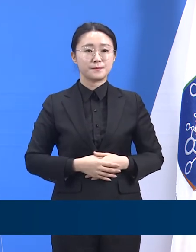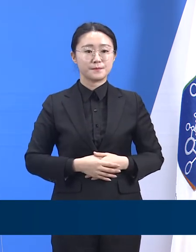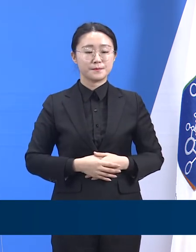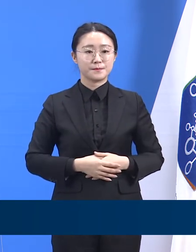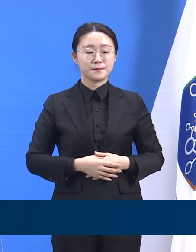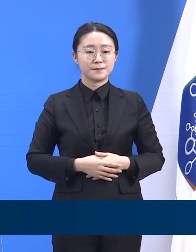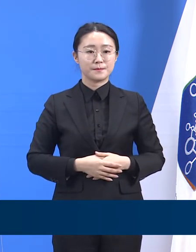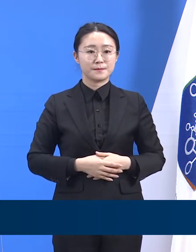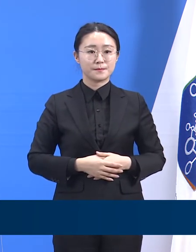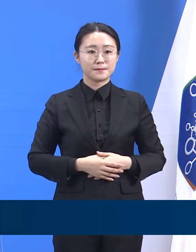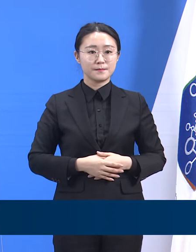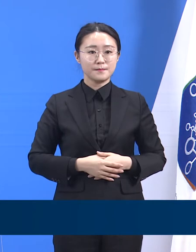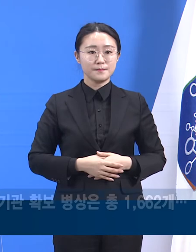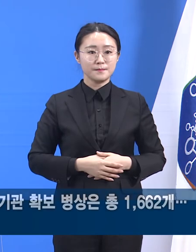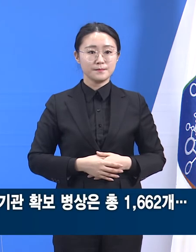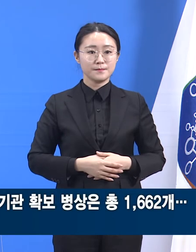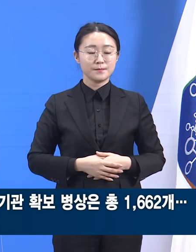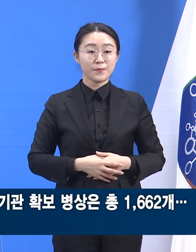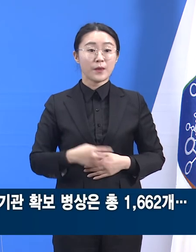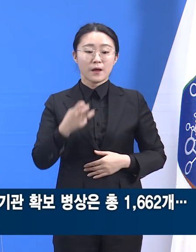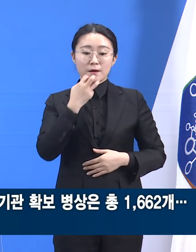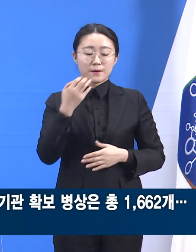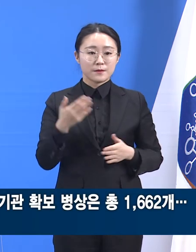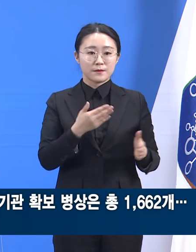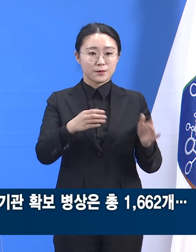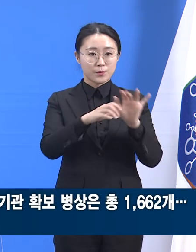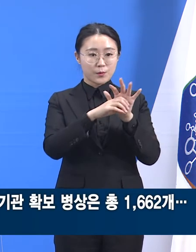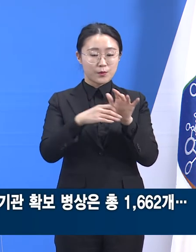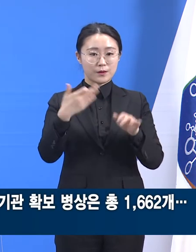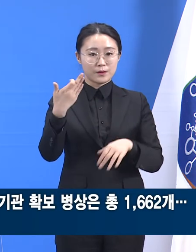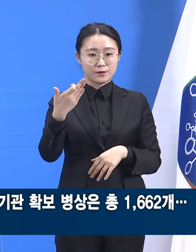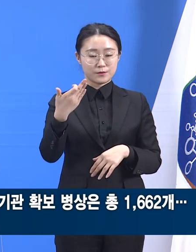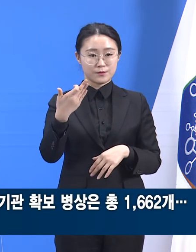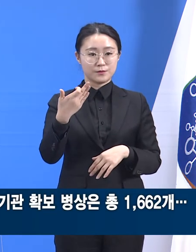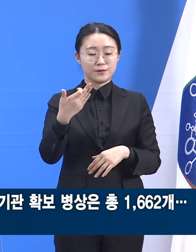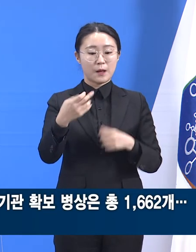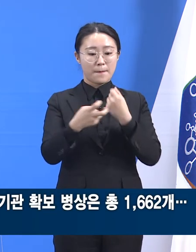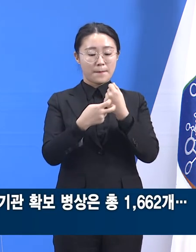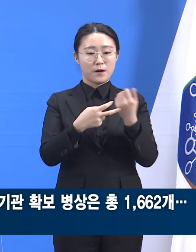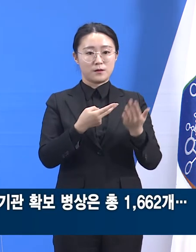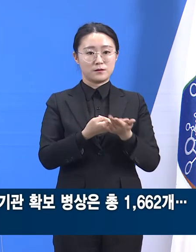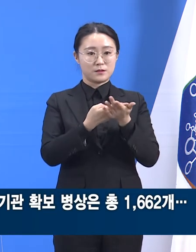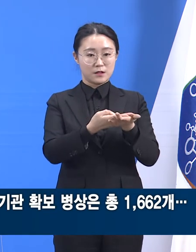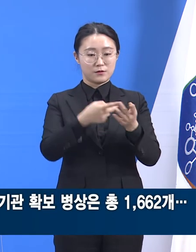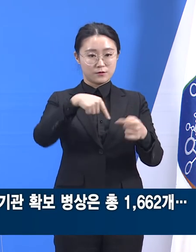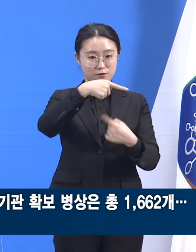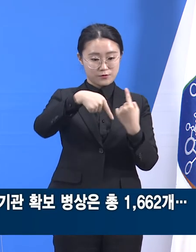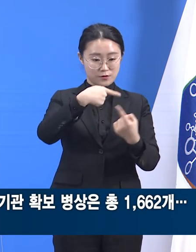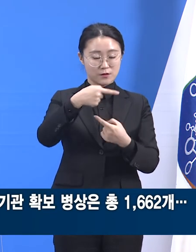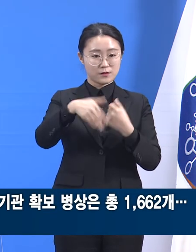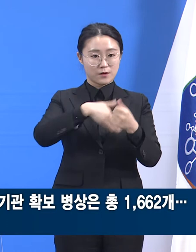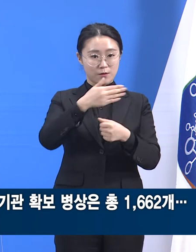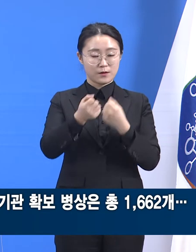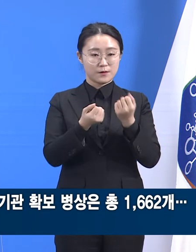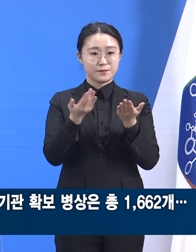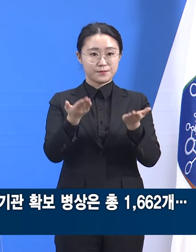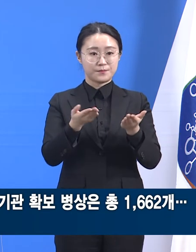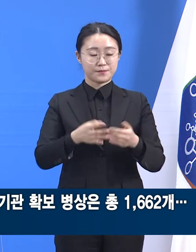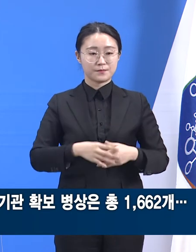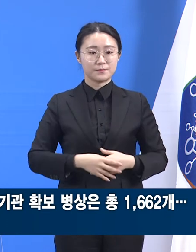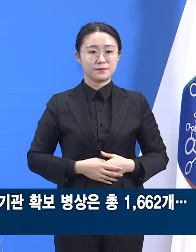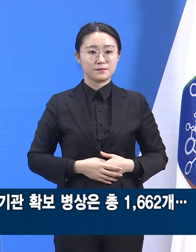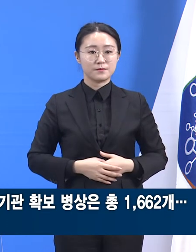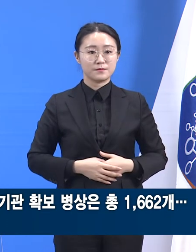다음은 경기도 코로나19 병상 운용 현황입니다. 1월 27일 20시 기준, 일반과